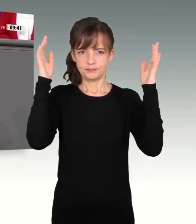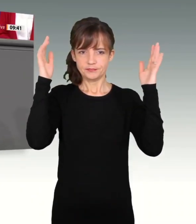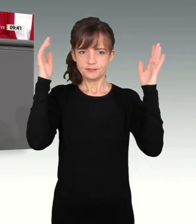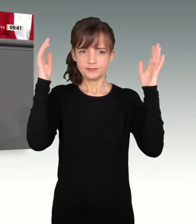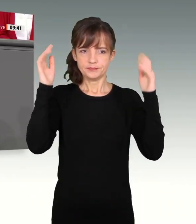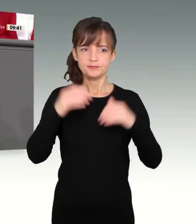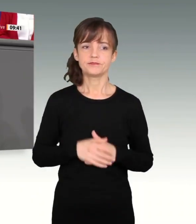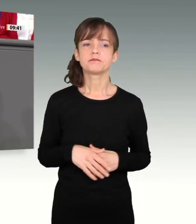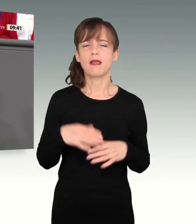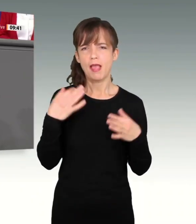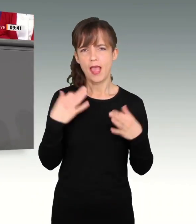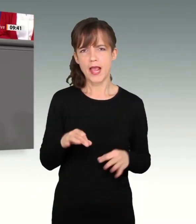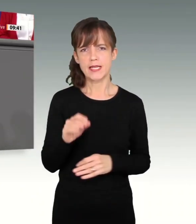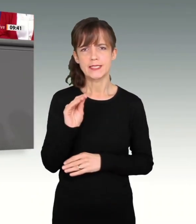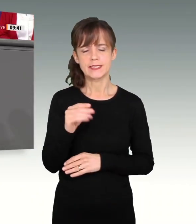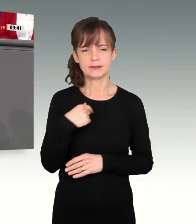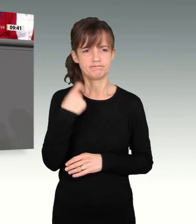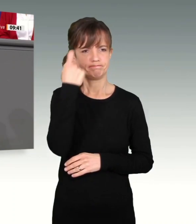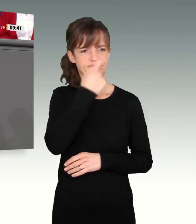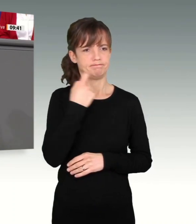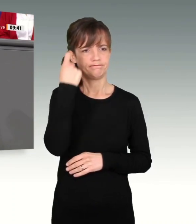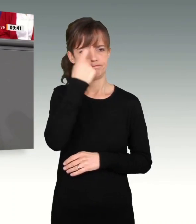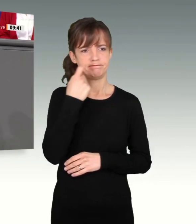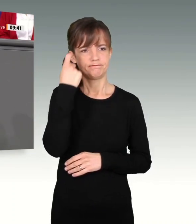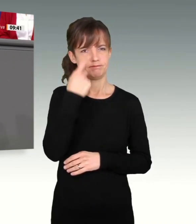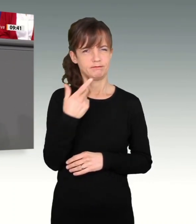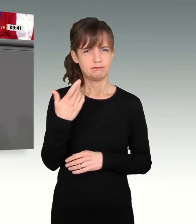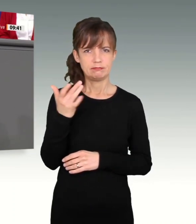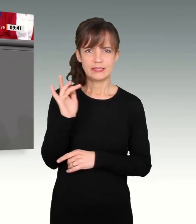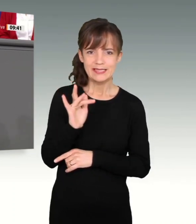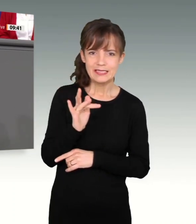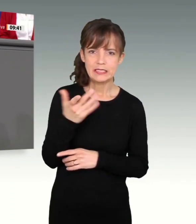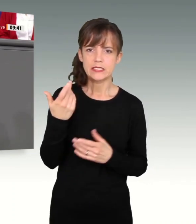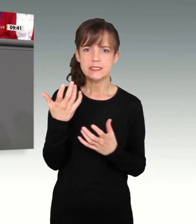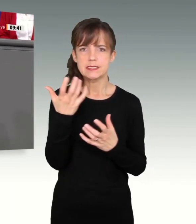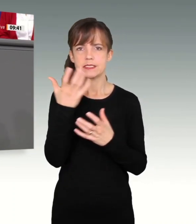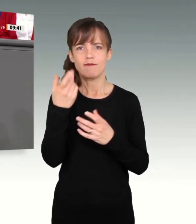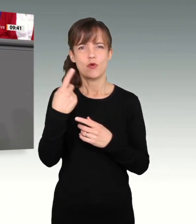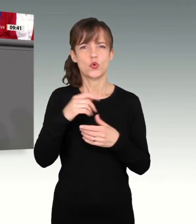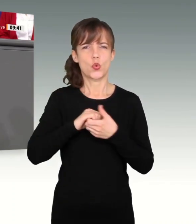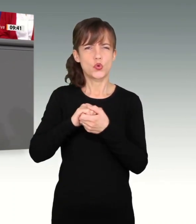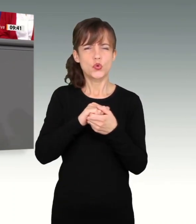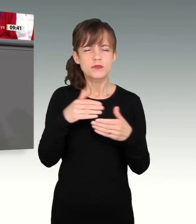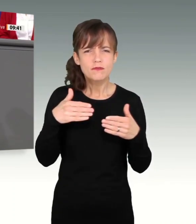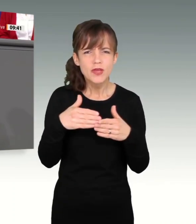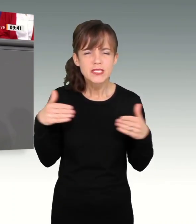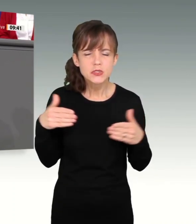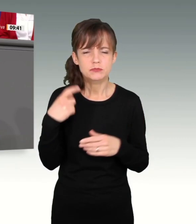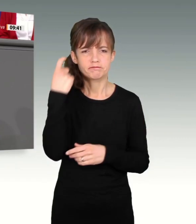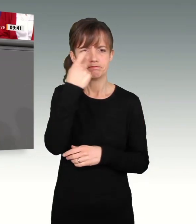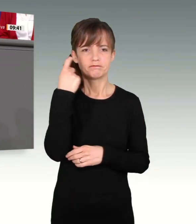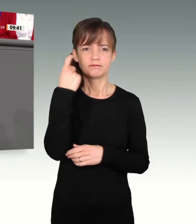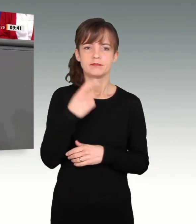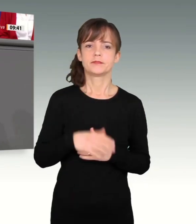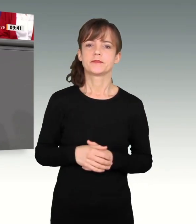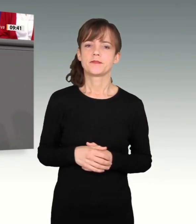Und ich bin ehrlich gesagt etwas verwundert über die Kritik und Empörung aus der Unionsfraktion. Kollege Rohde hat auf die Debatten